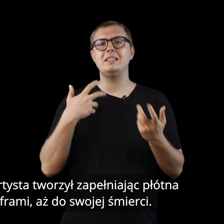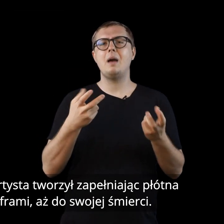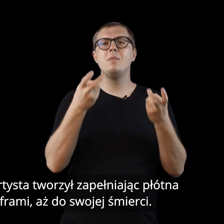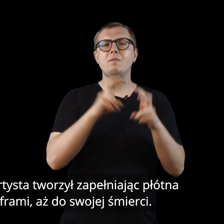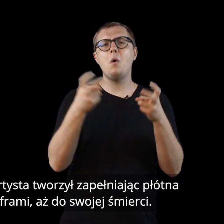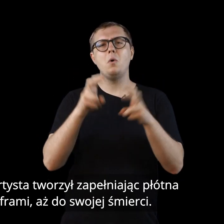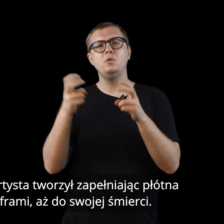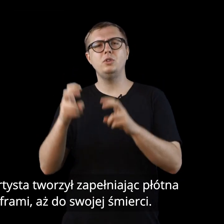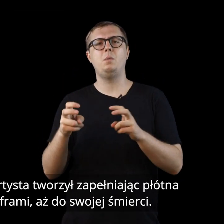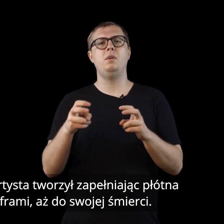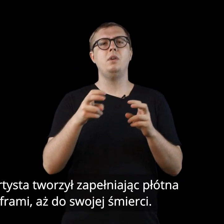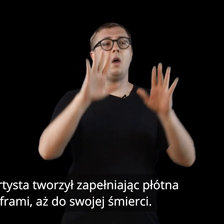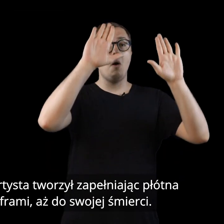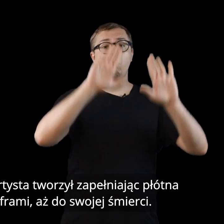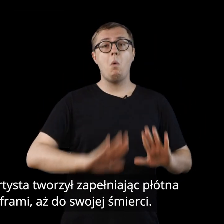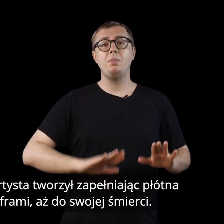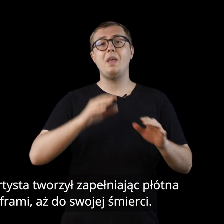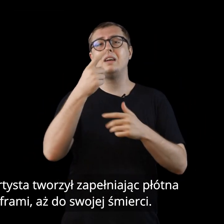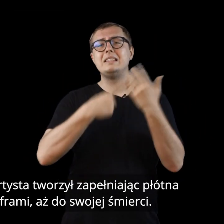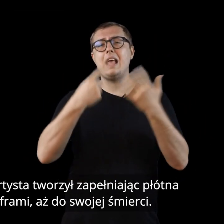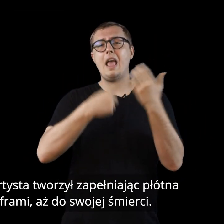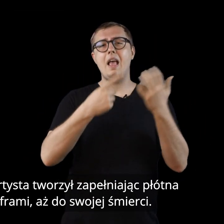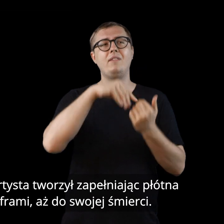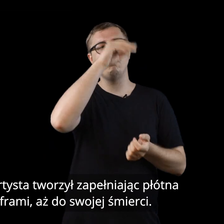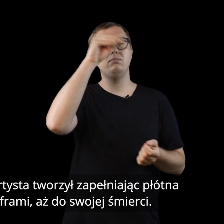zapełniając płótna rosnącymi cyframi, aż do swojej śmierci.